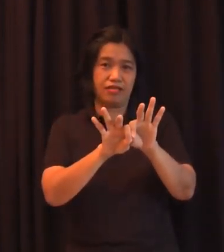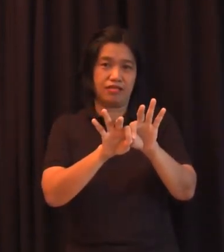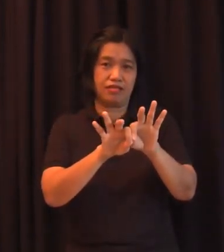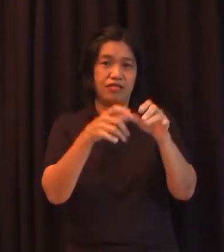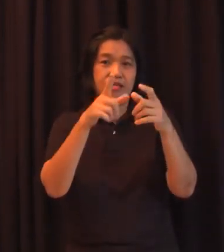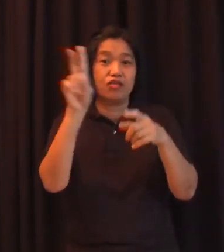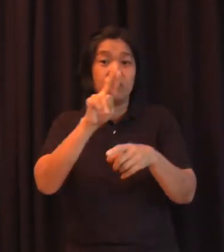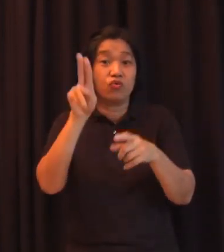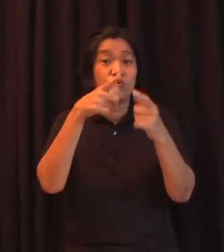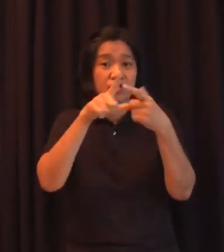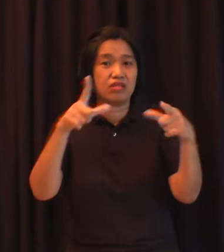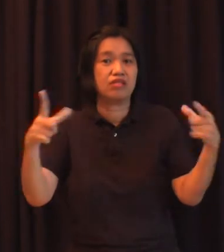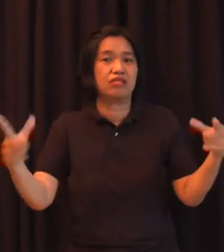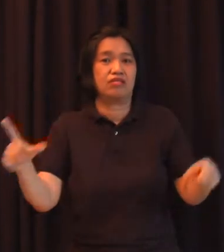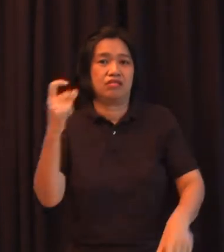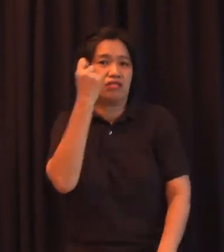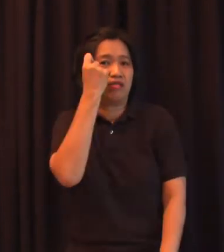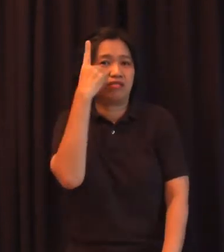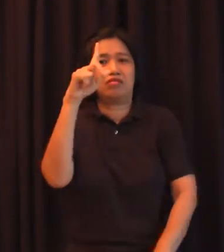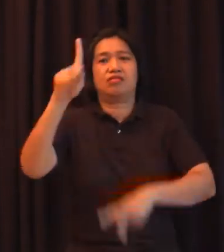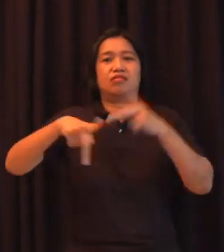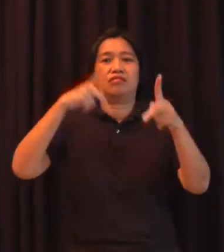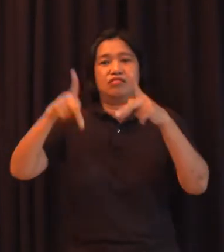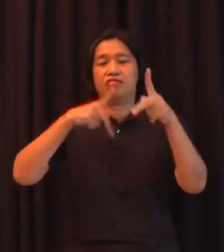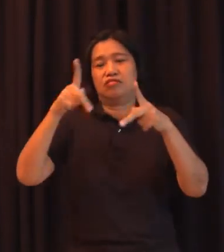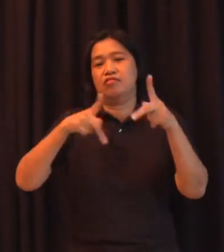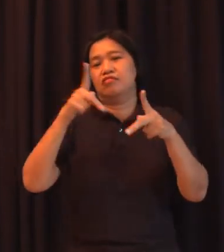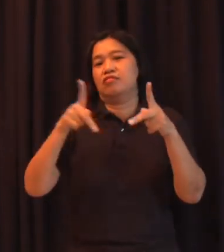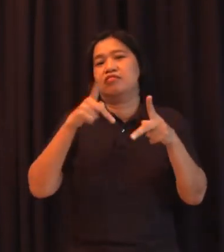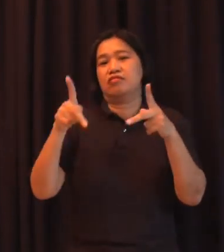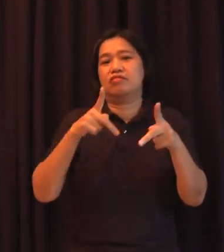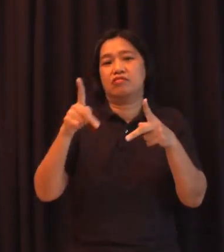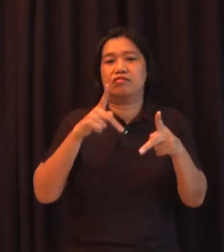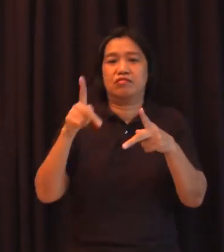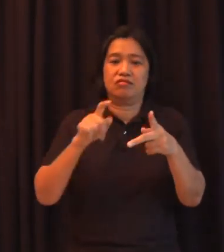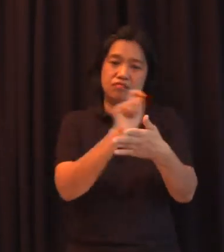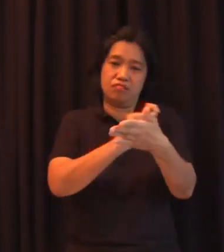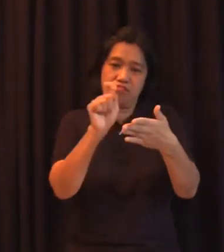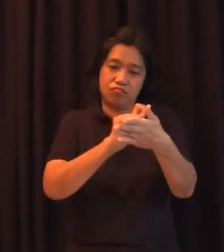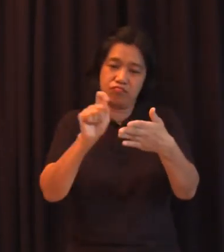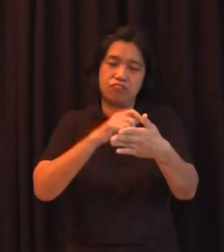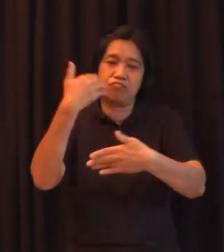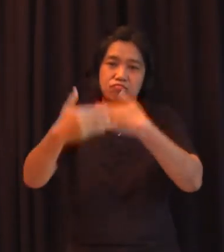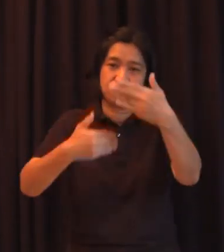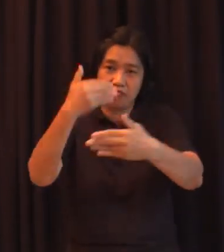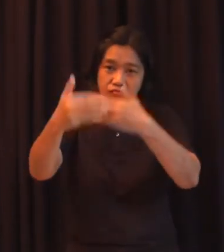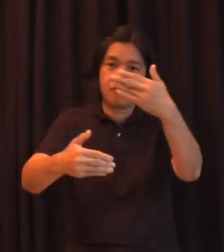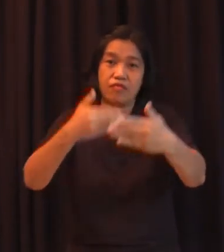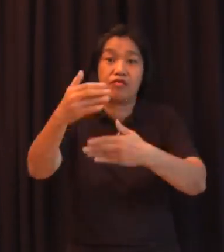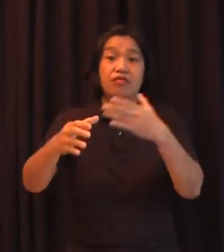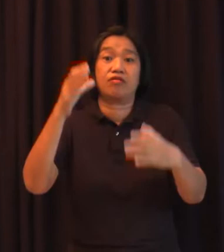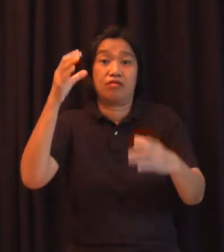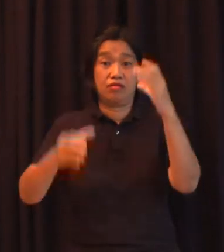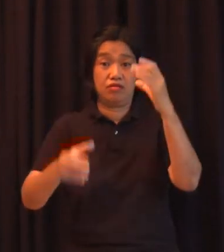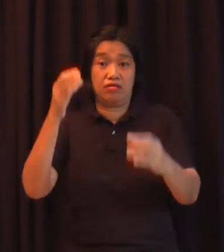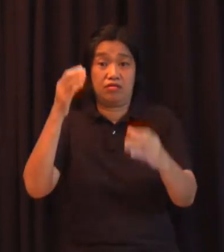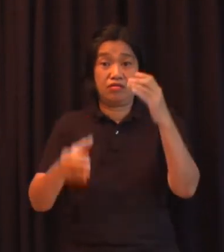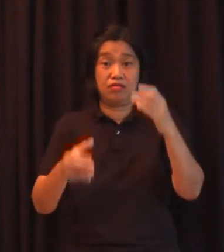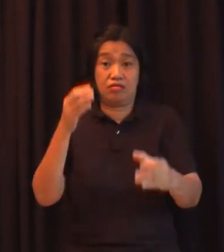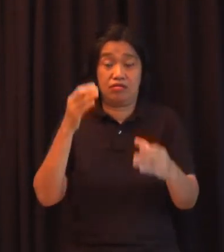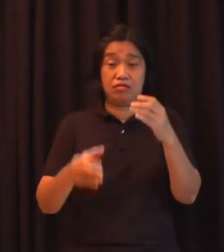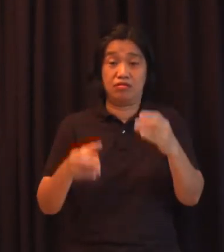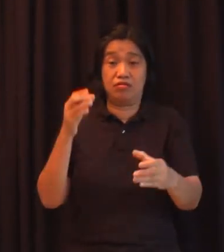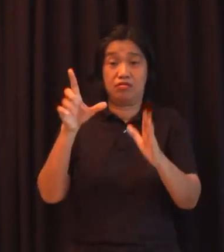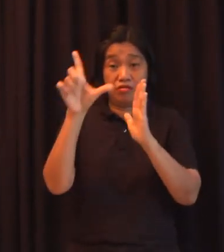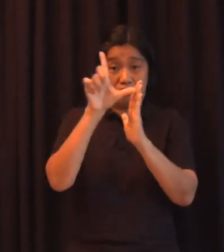ginagawa ang mga proceedings sa mga korte yung batas para maunawaan ng taong